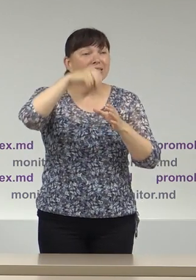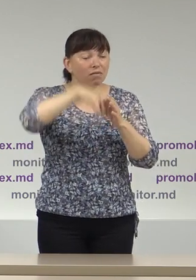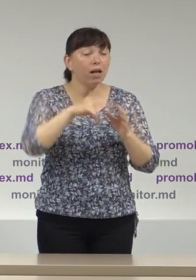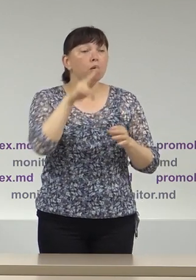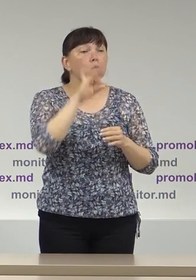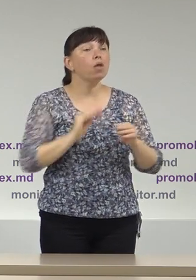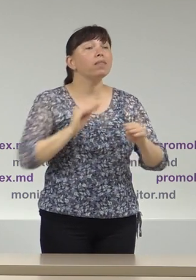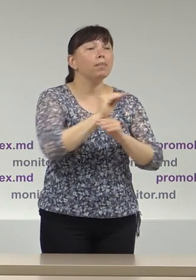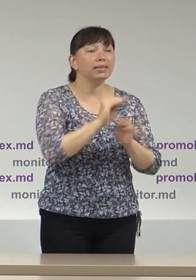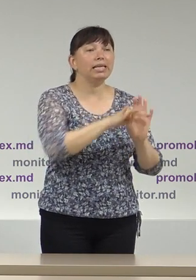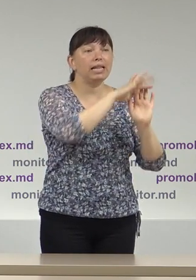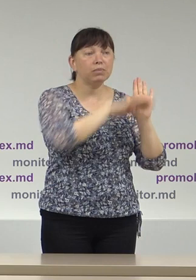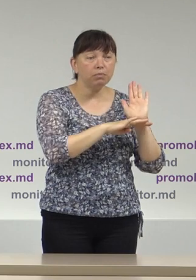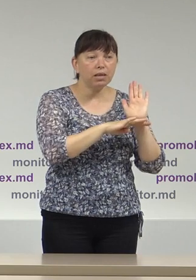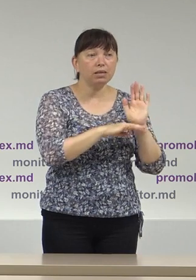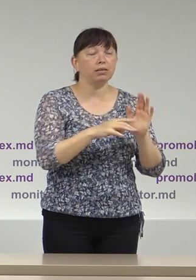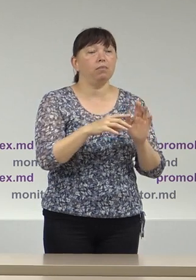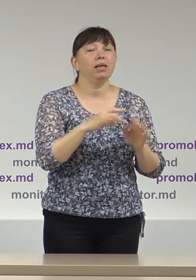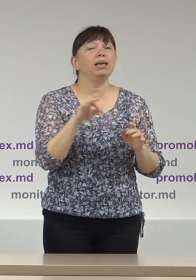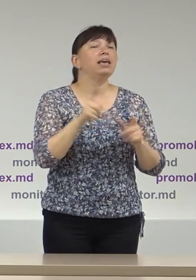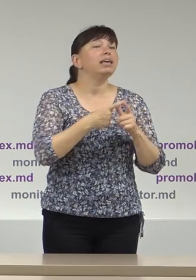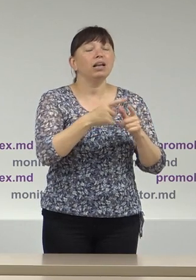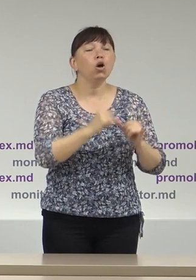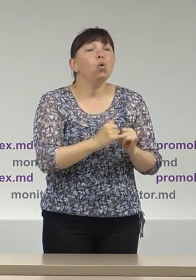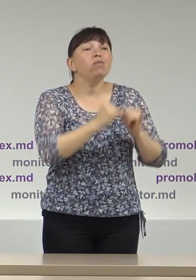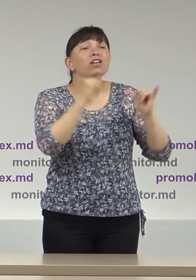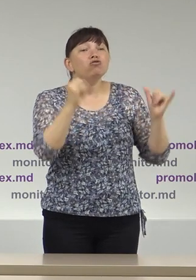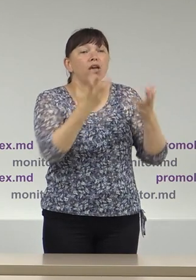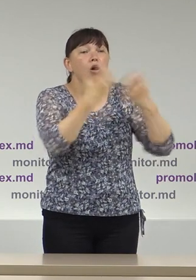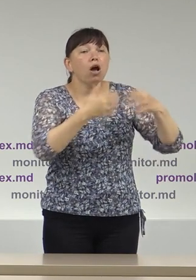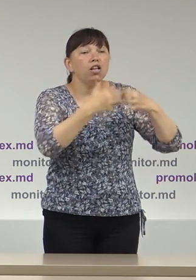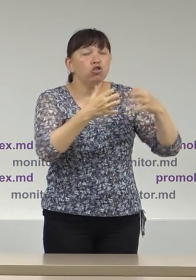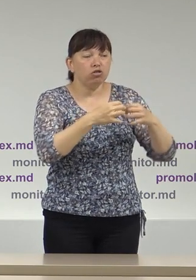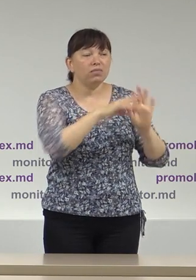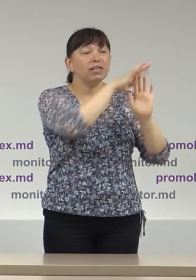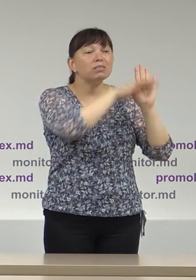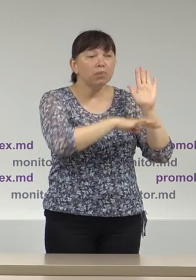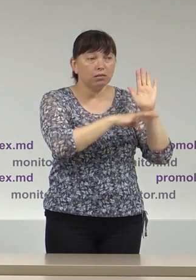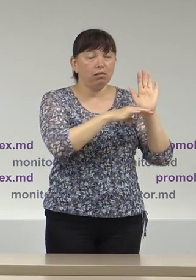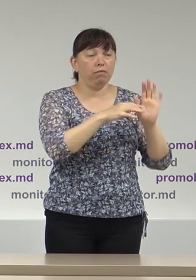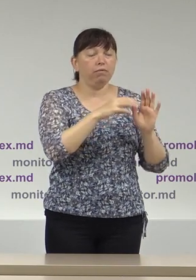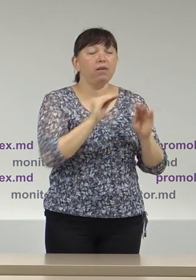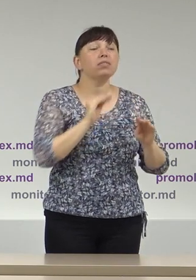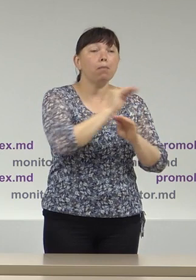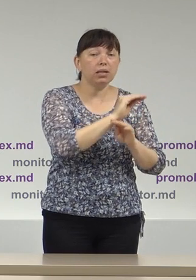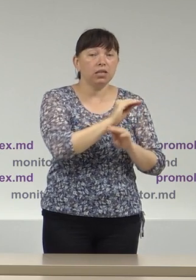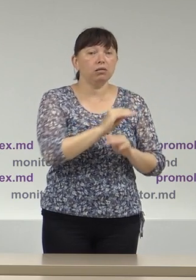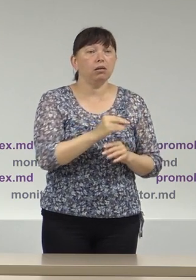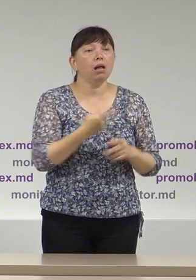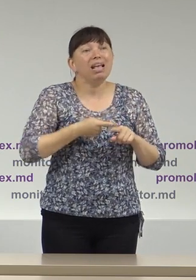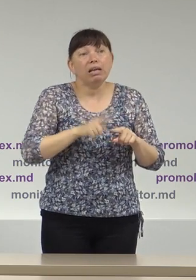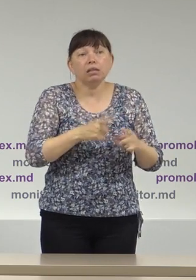suplimentare sau creșterea ponderei cetățenilor în listele suplimentare ar